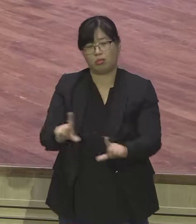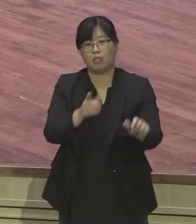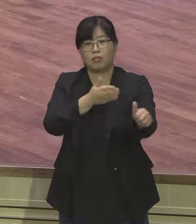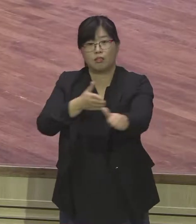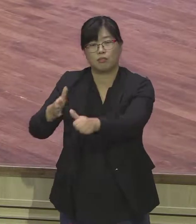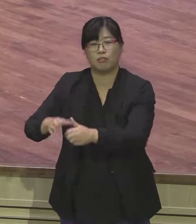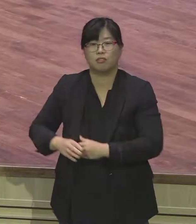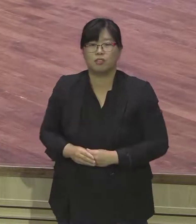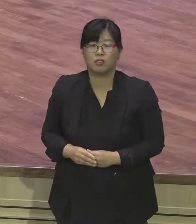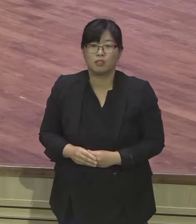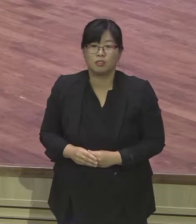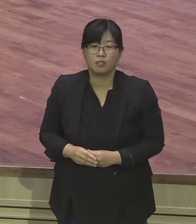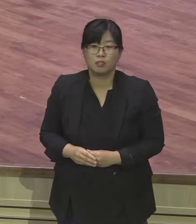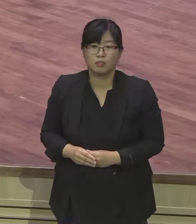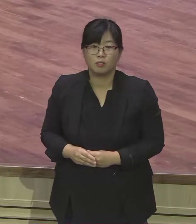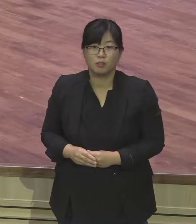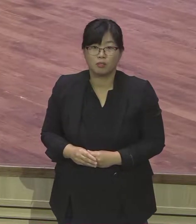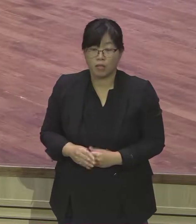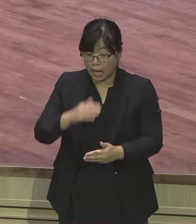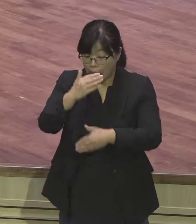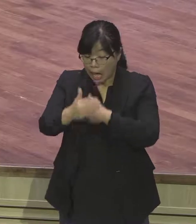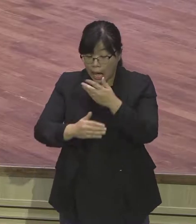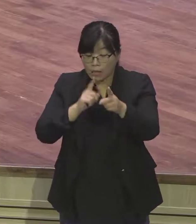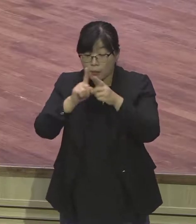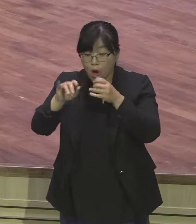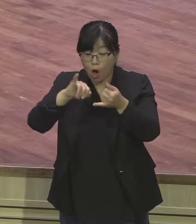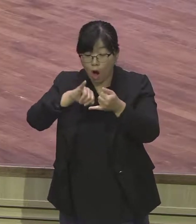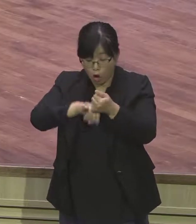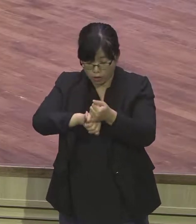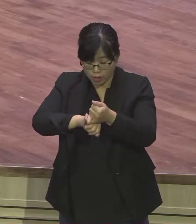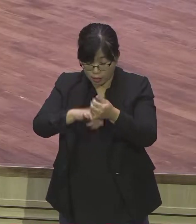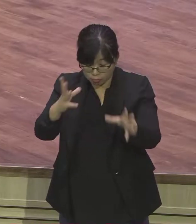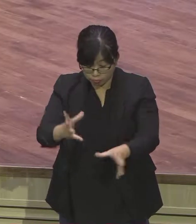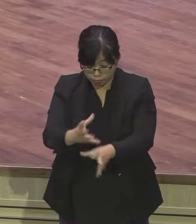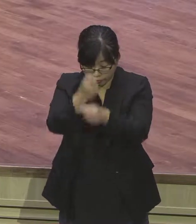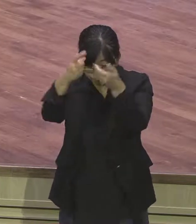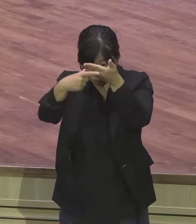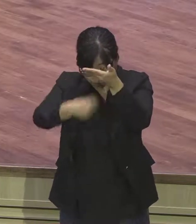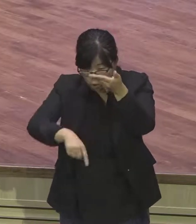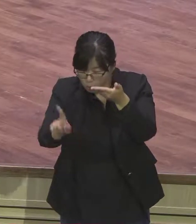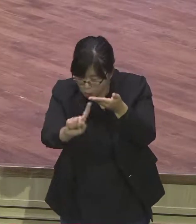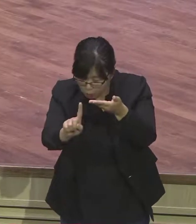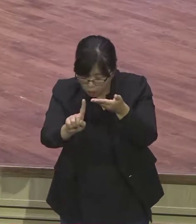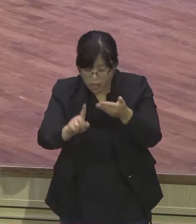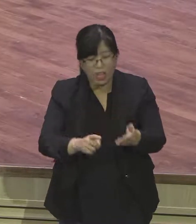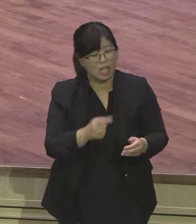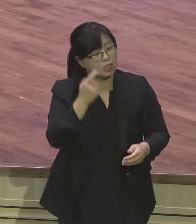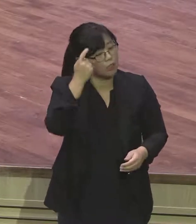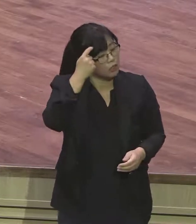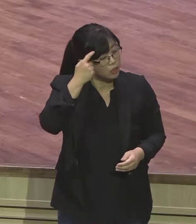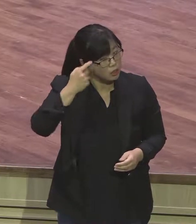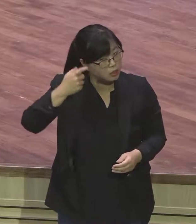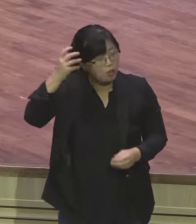구속사 성취와 관련된 구속사 성취 구속사 성취가 뭐냐 구속사 성취